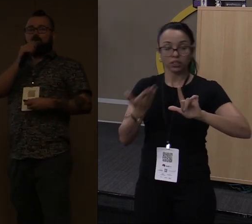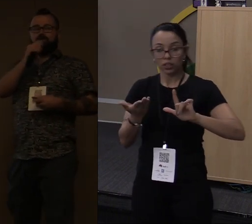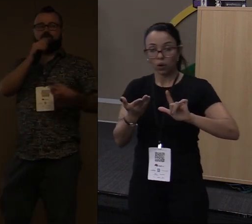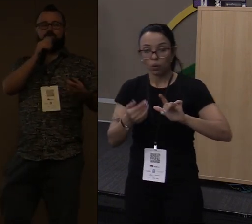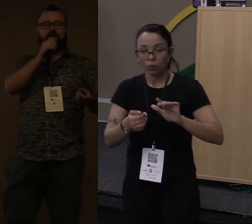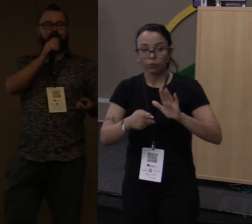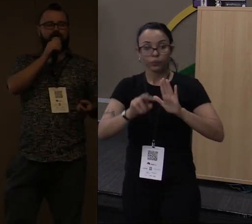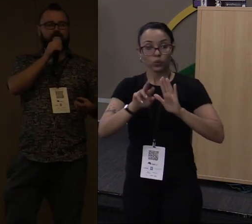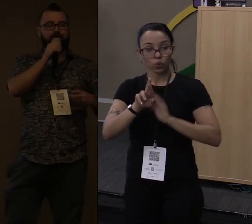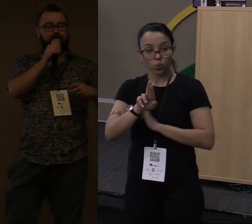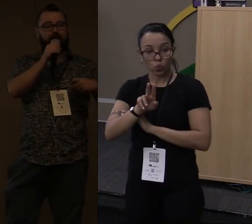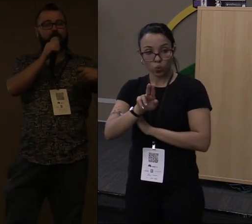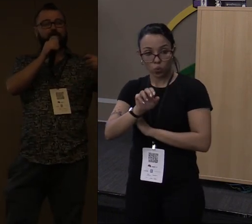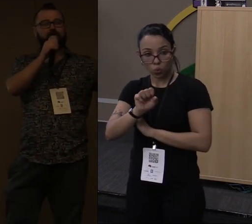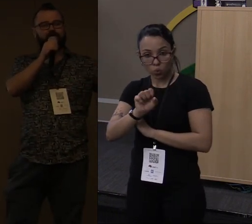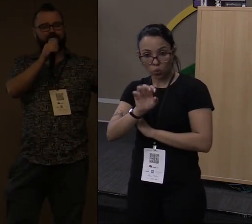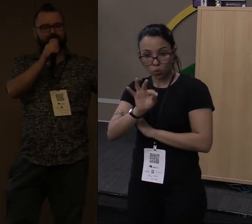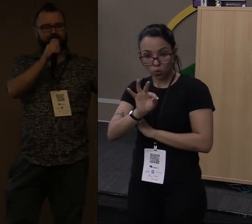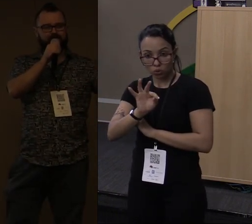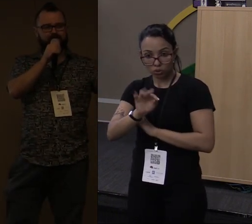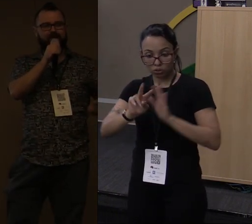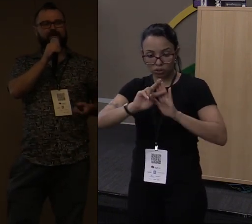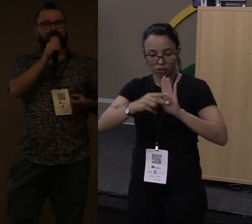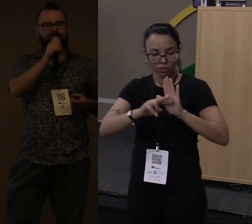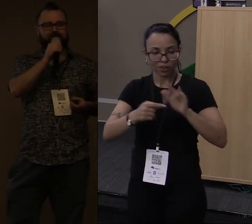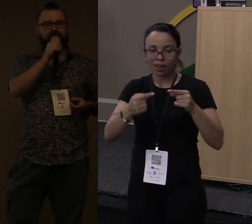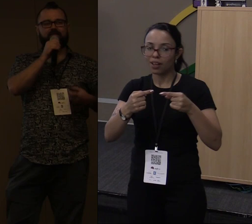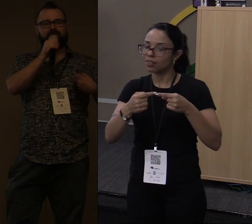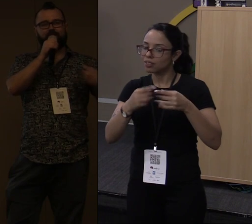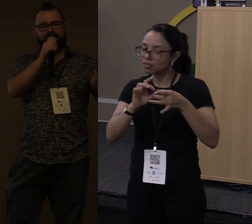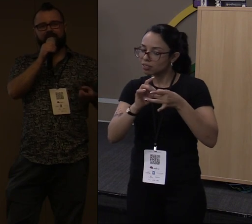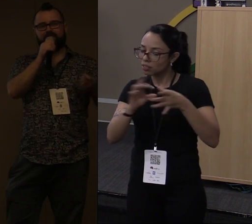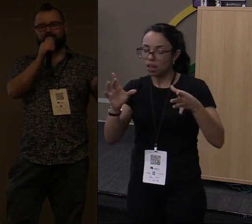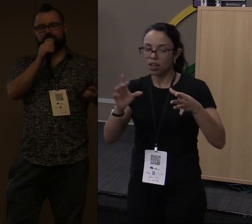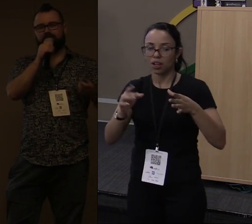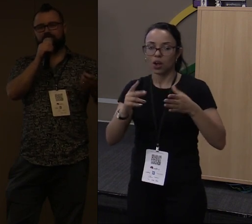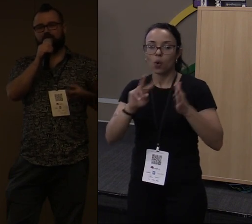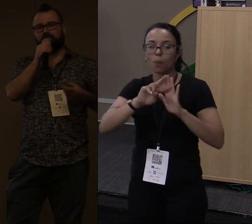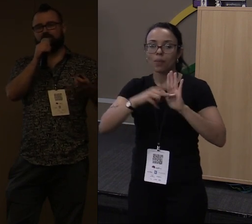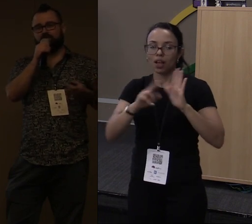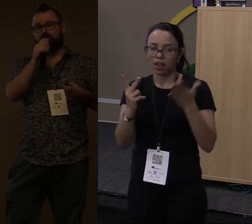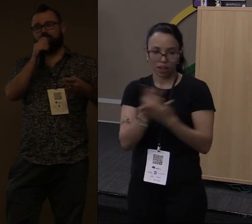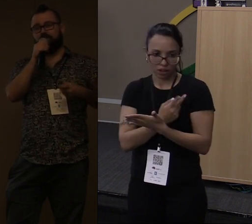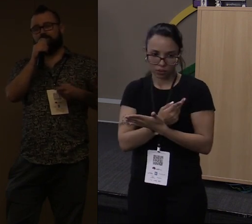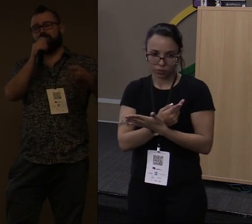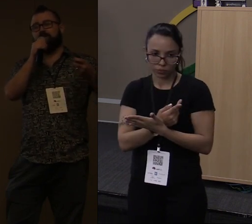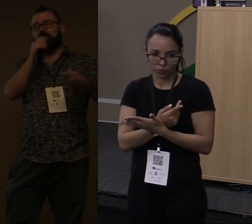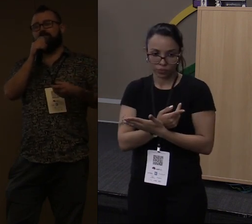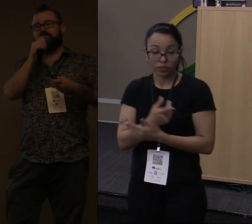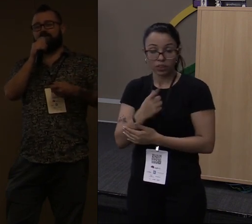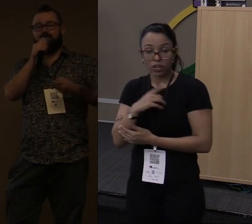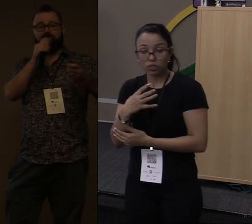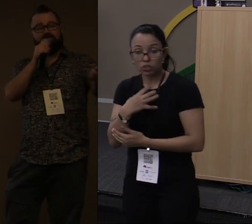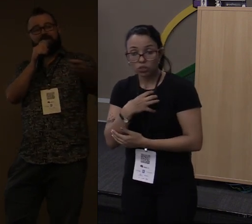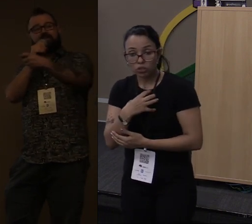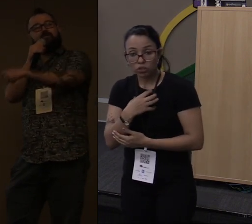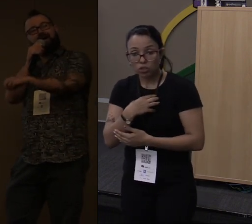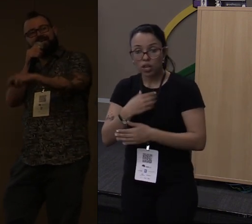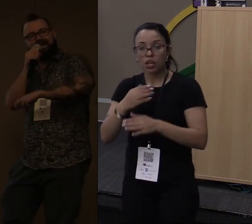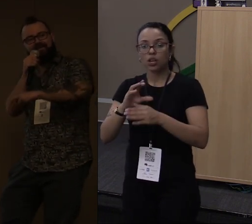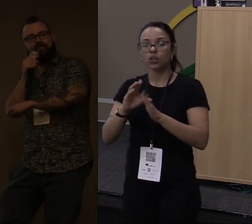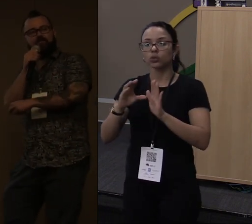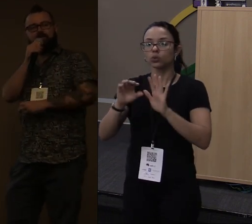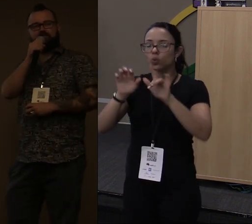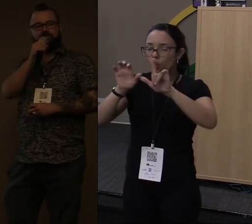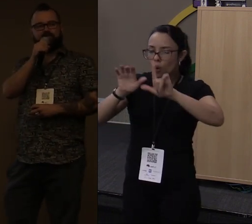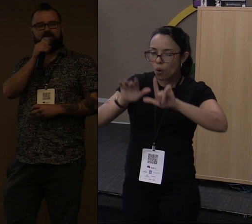código errado na maioria das vezes. Existem maneiras de você fazer um código inseguro em Rust? Existem. Mas você vai ter que dar